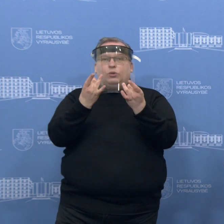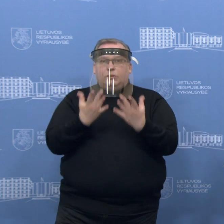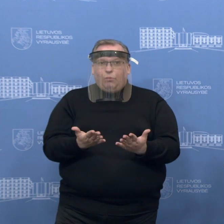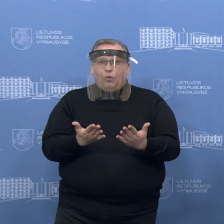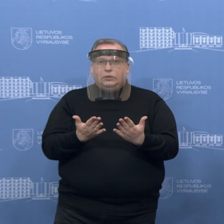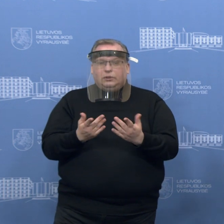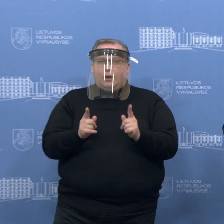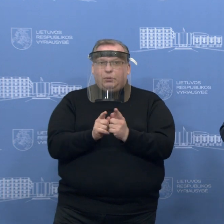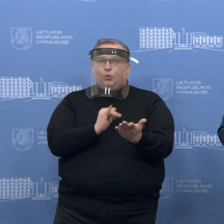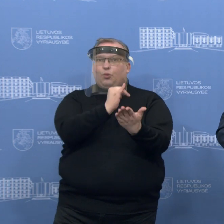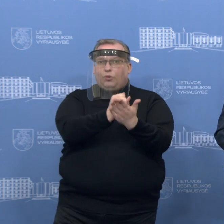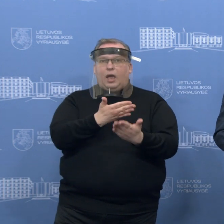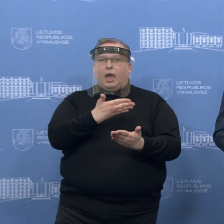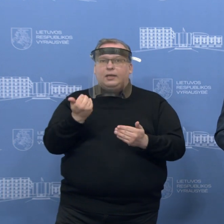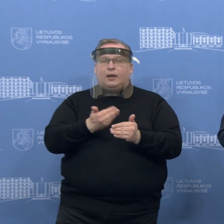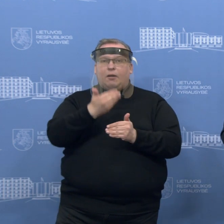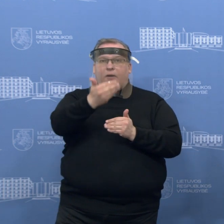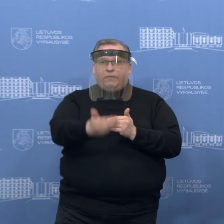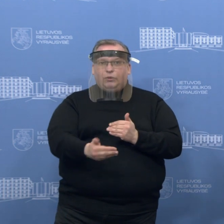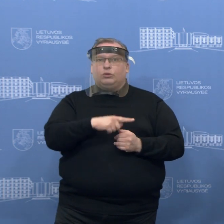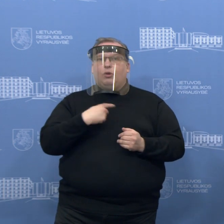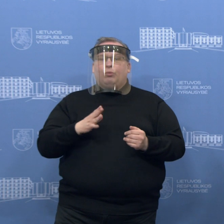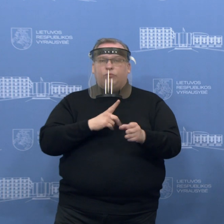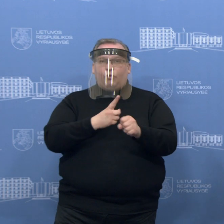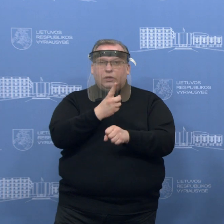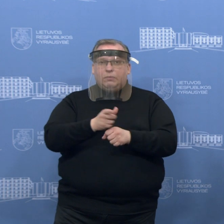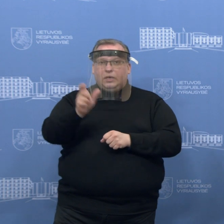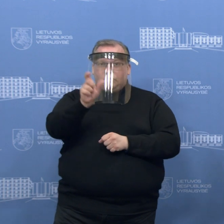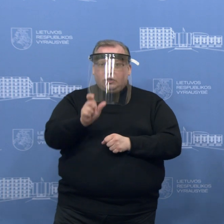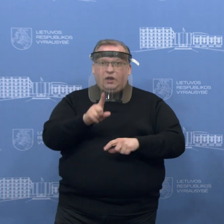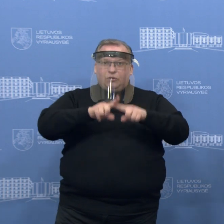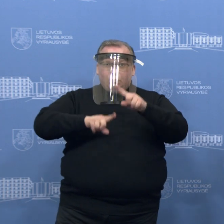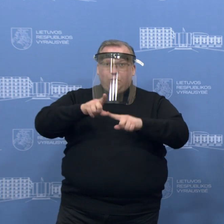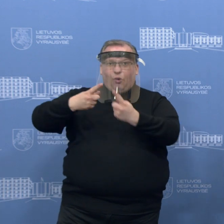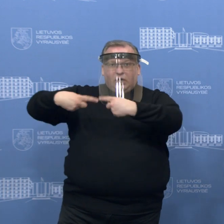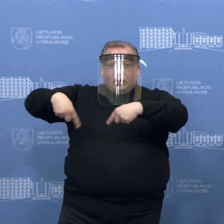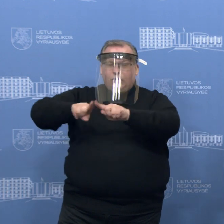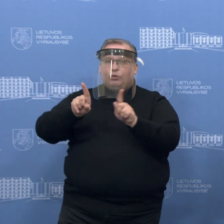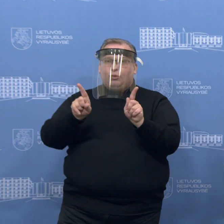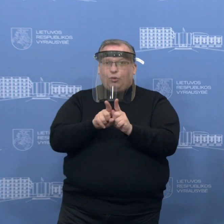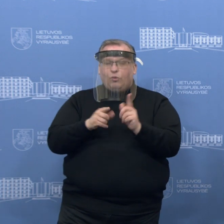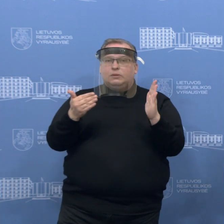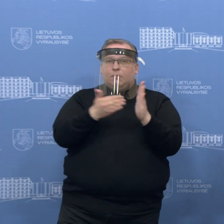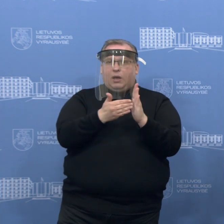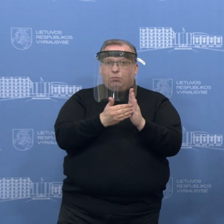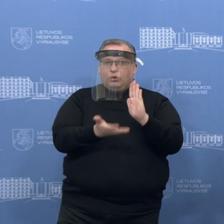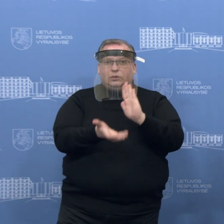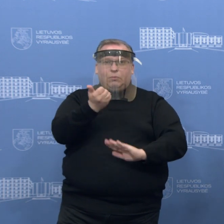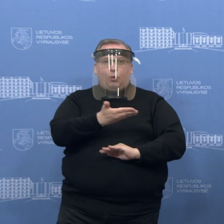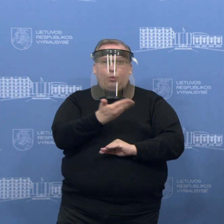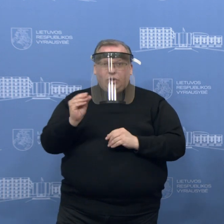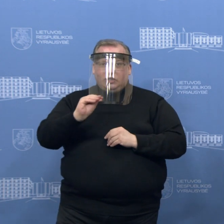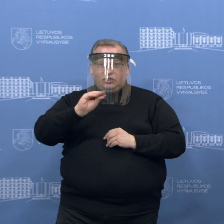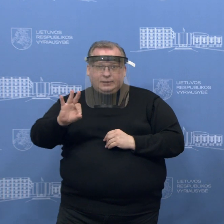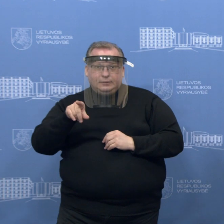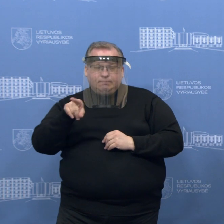žingsnis ir, nu, ar jinai nėra pavaluota galbūt, nes buvo daug kritikos iš Italijos ir politikų, kad, na, tos paramos nesulaukima ši Europos Sąjungo. Na, pirmiausia,